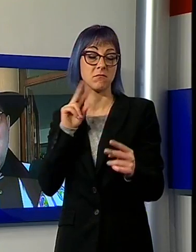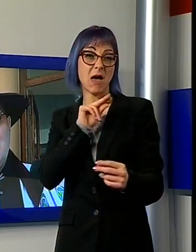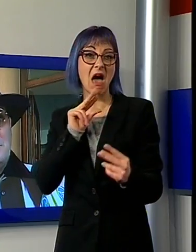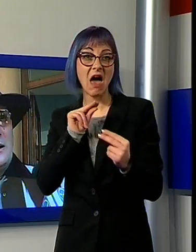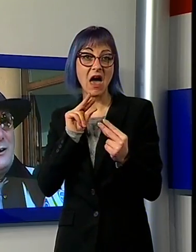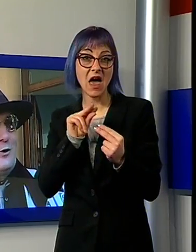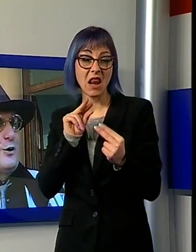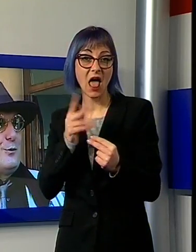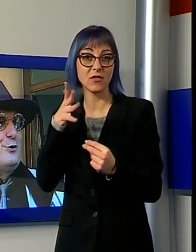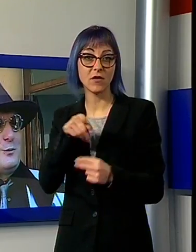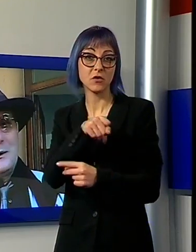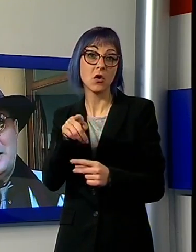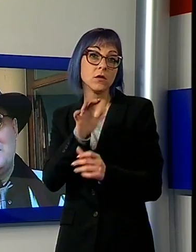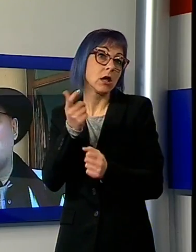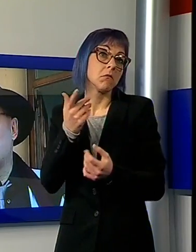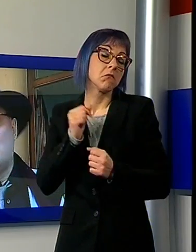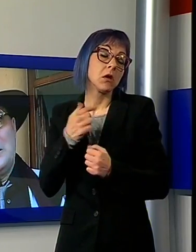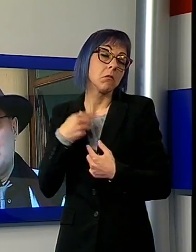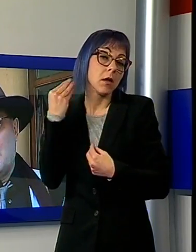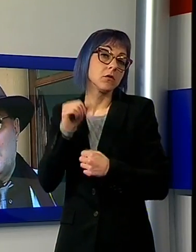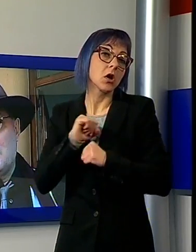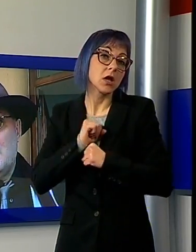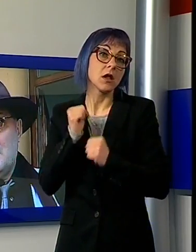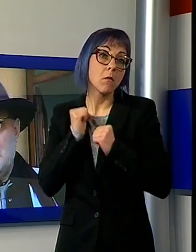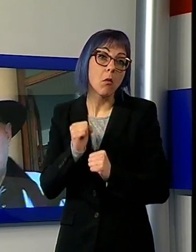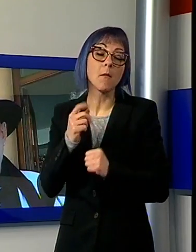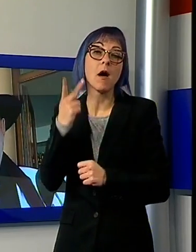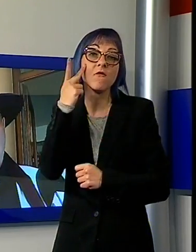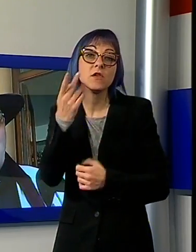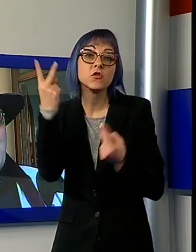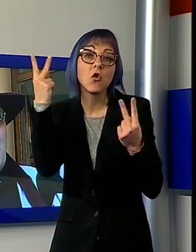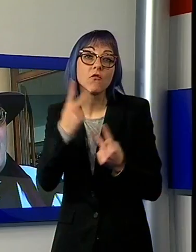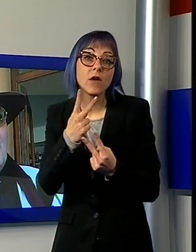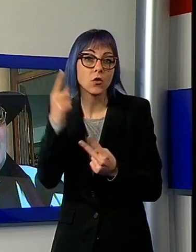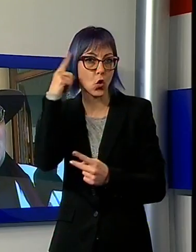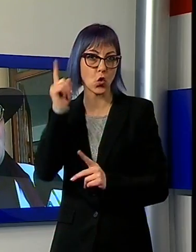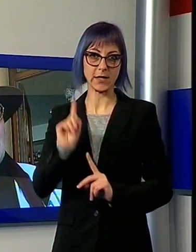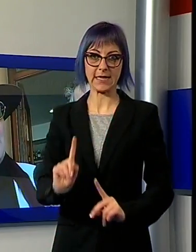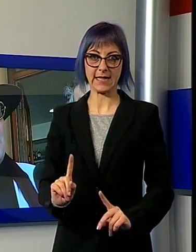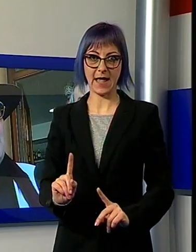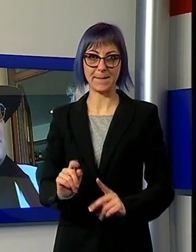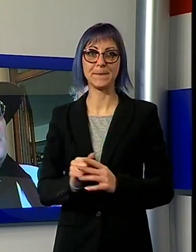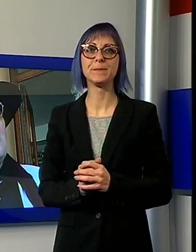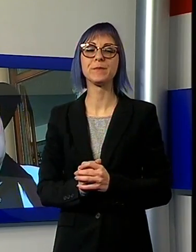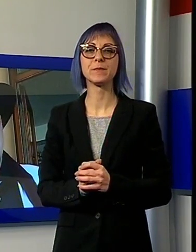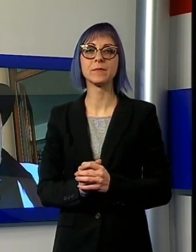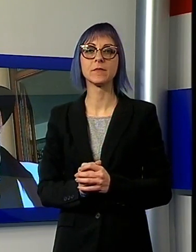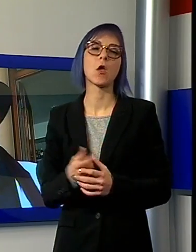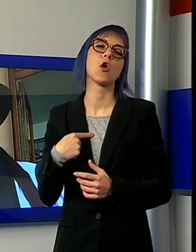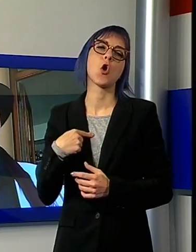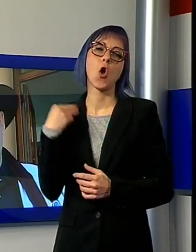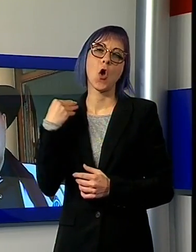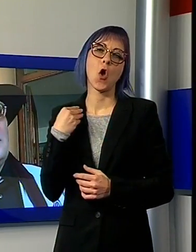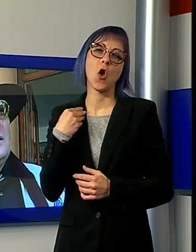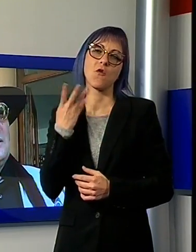credibili, ma che cosa hanno visto veramente è tutta un'altra cosa. Riteniamo però, anche per il piacere di